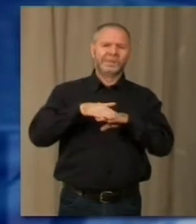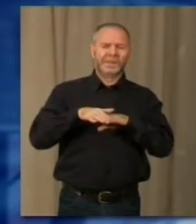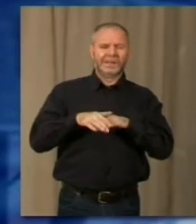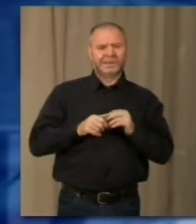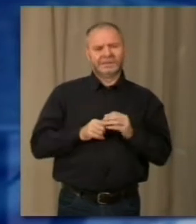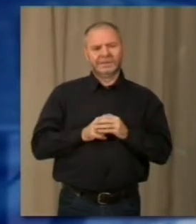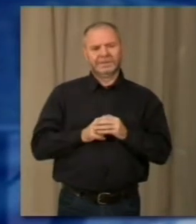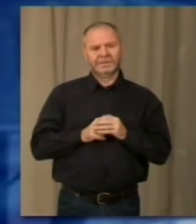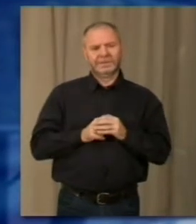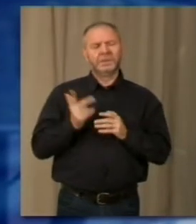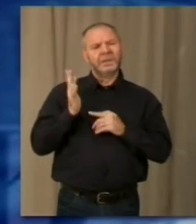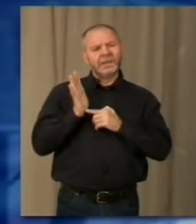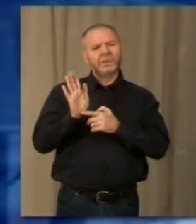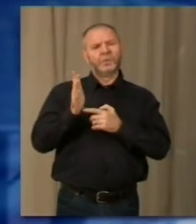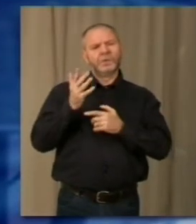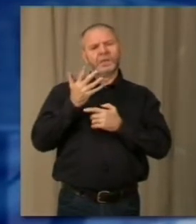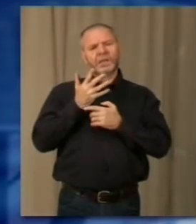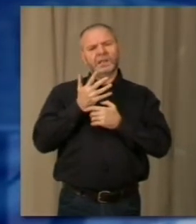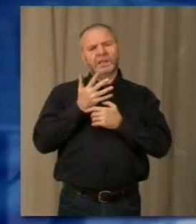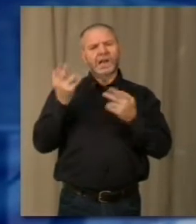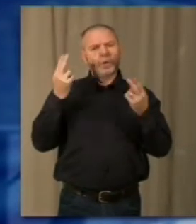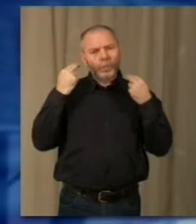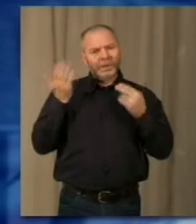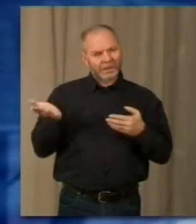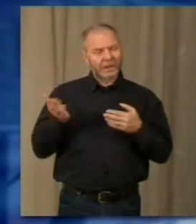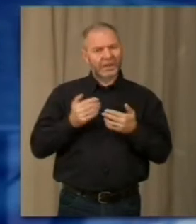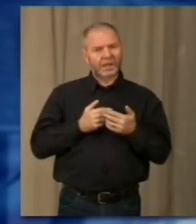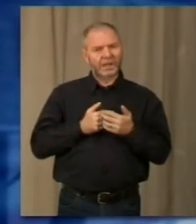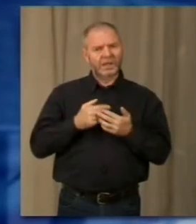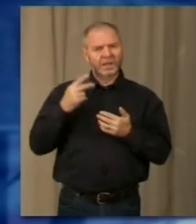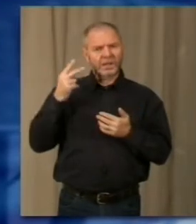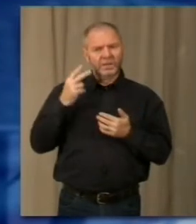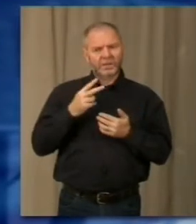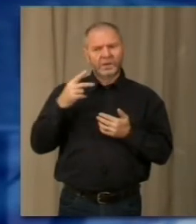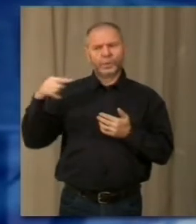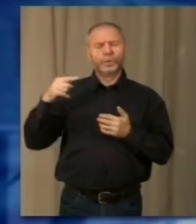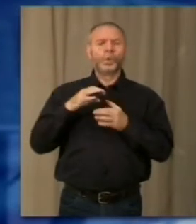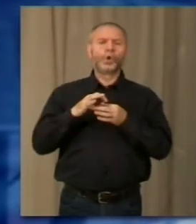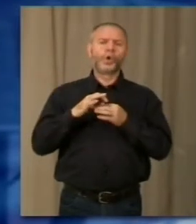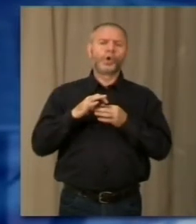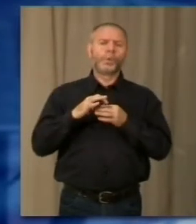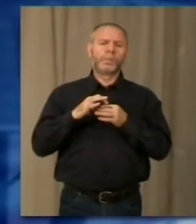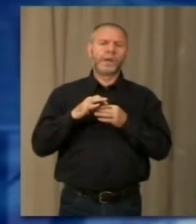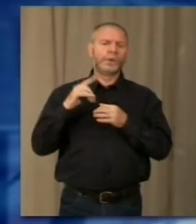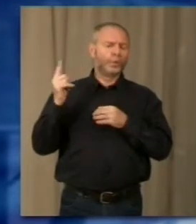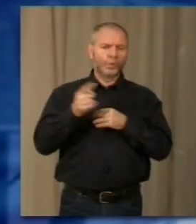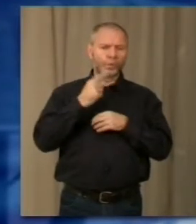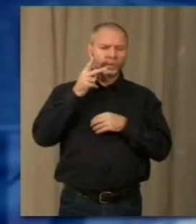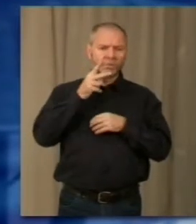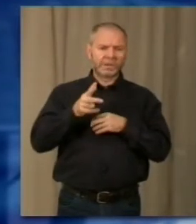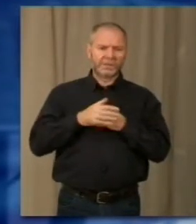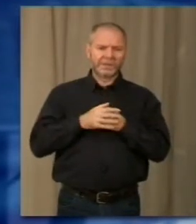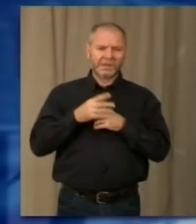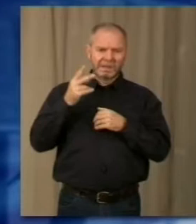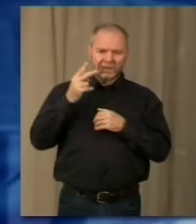bella ha dimostrato una grande umiltà che non è da tutti. Tu hai detto che i tuoi compagni più o meno, i giocatori sono tutti così, ma davvero per noi questa sera